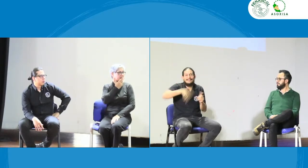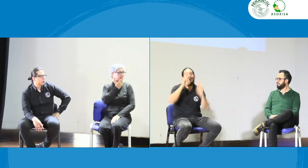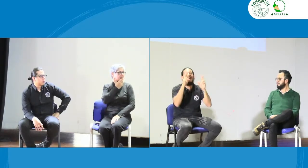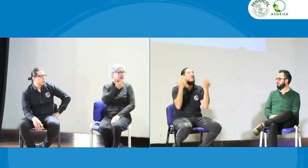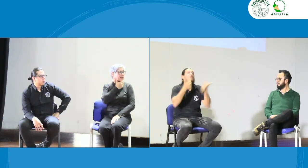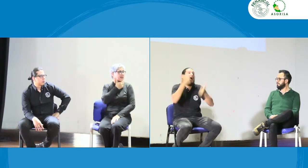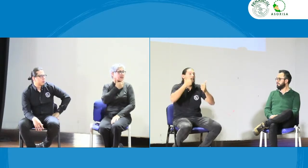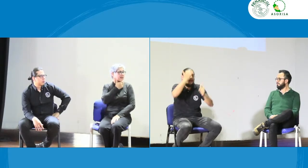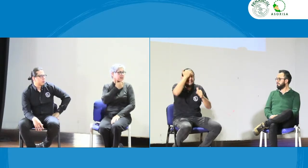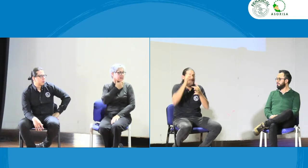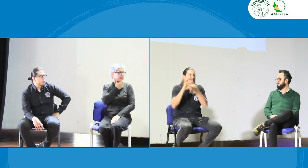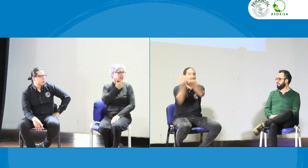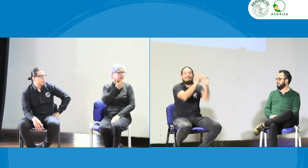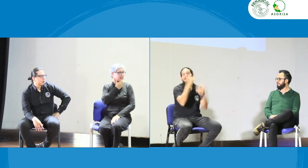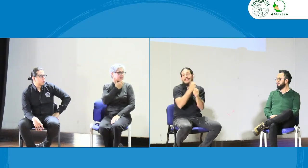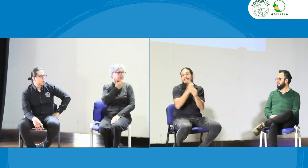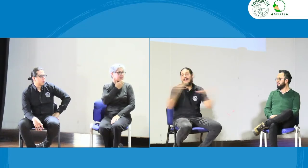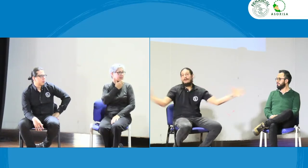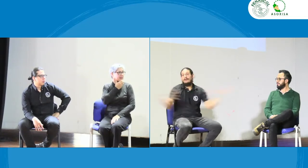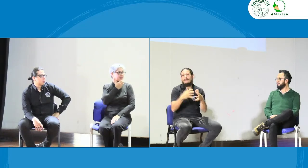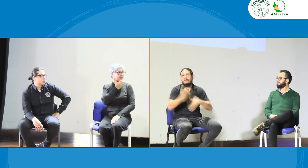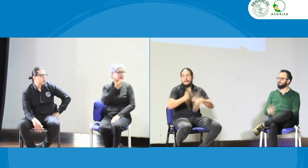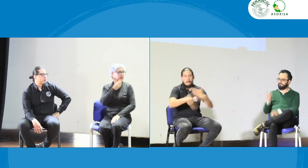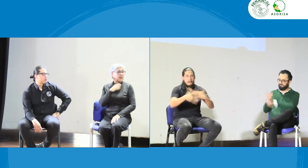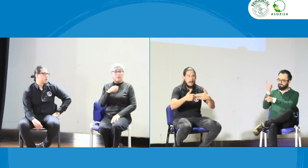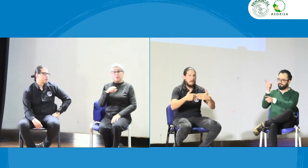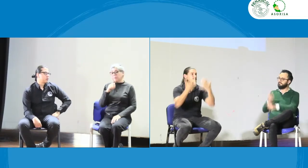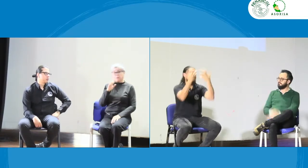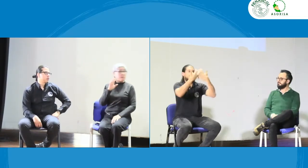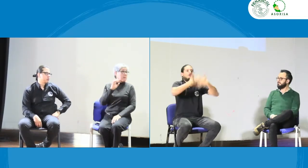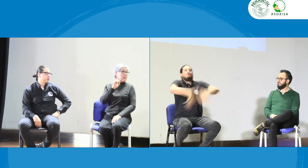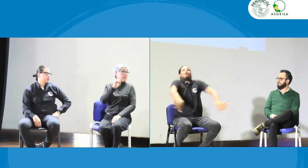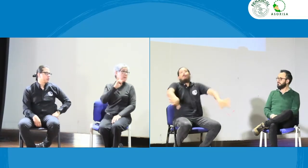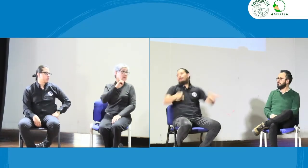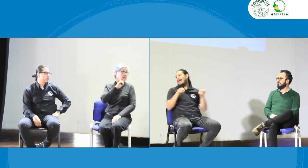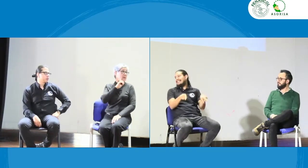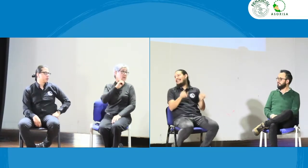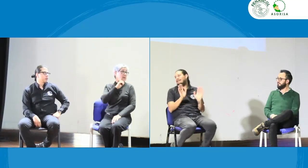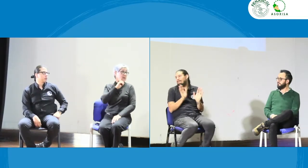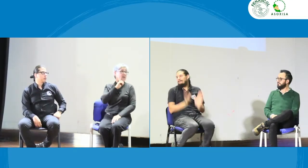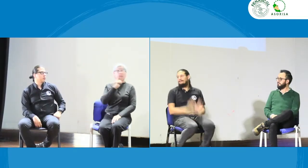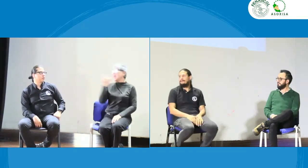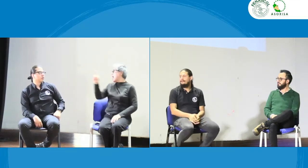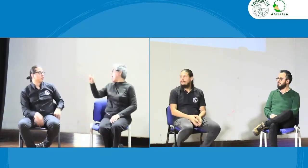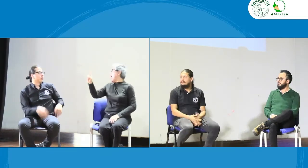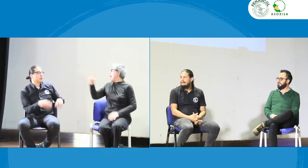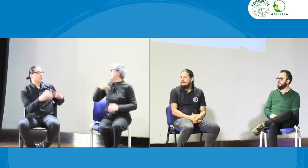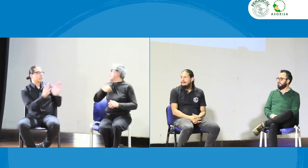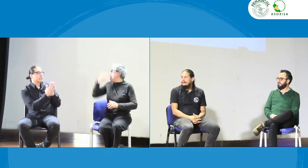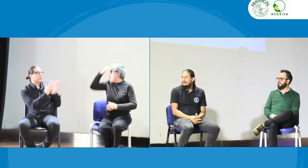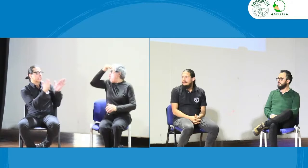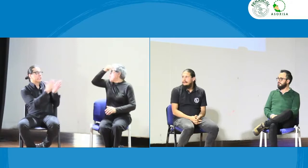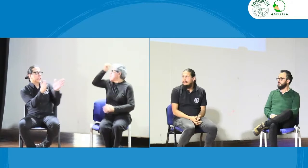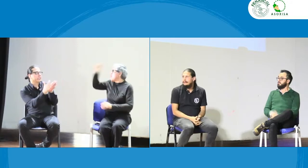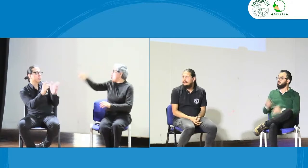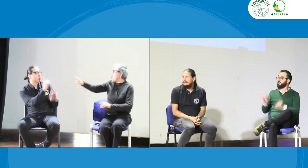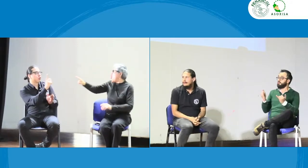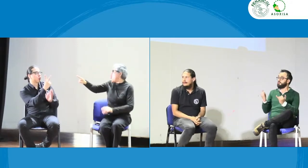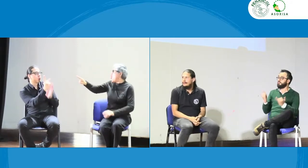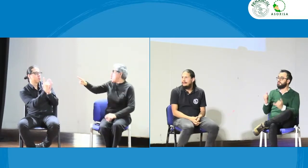quiero eso es lo que yo me sueño y el trabajo articulado nada que hacer es importantísimo para que esto funcione y a mí se me olvidaba luego de pronto